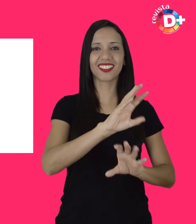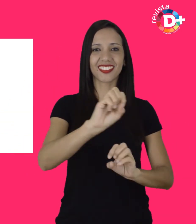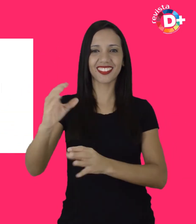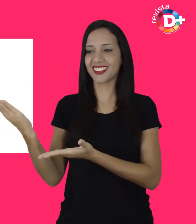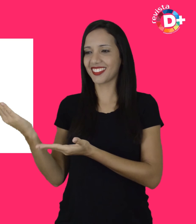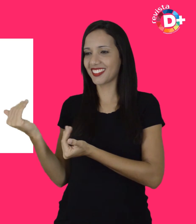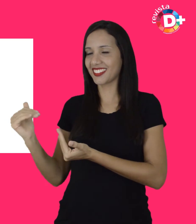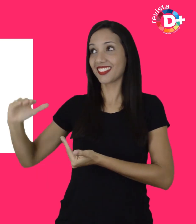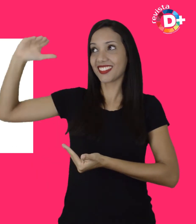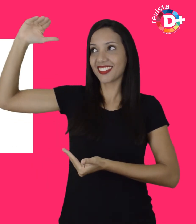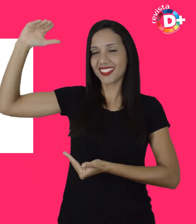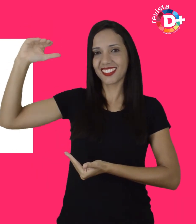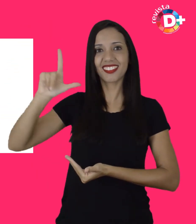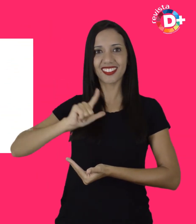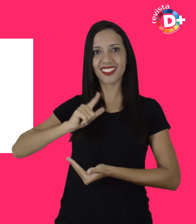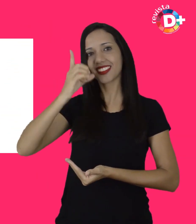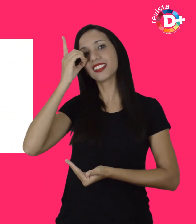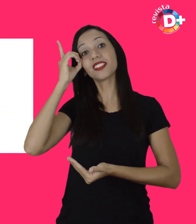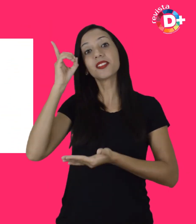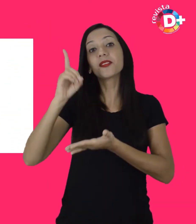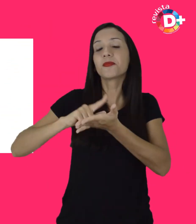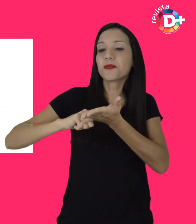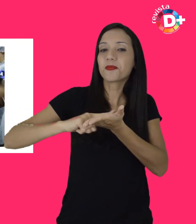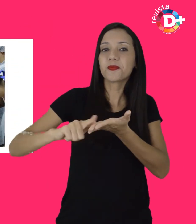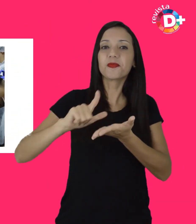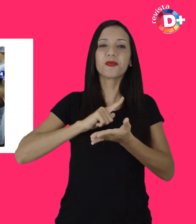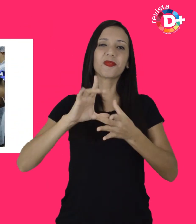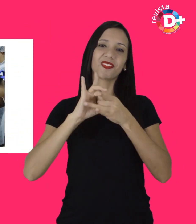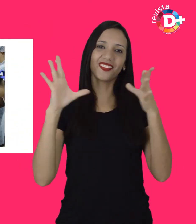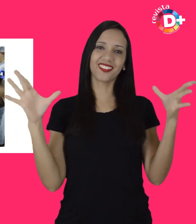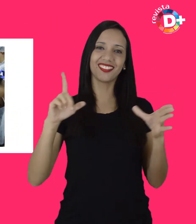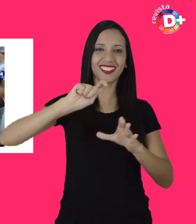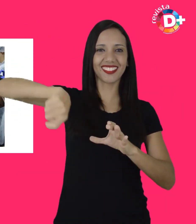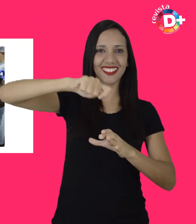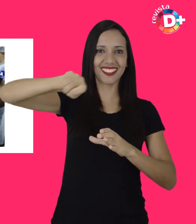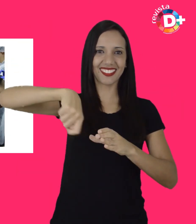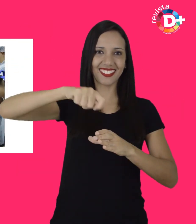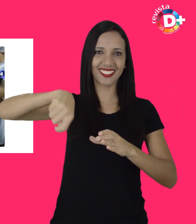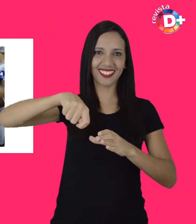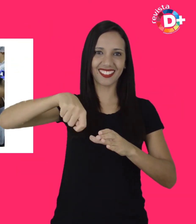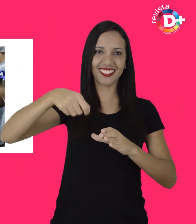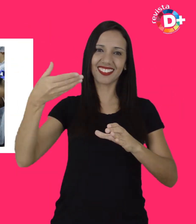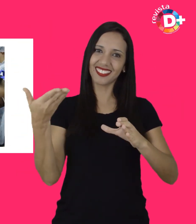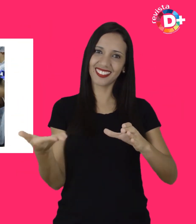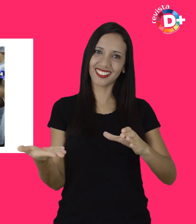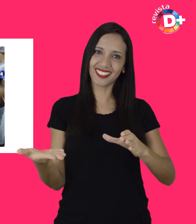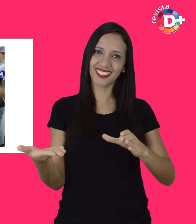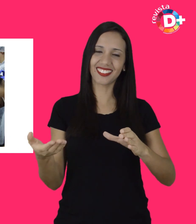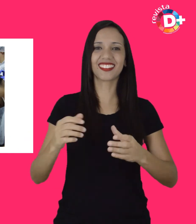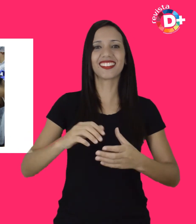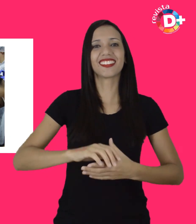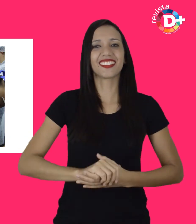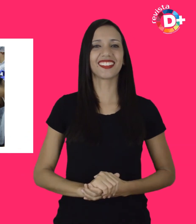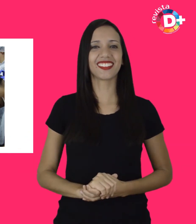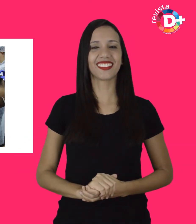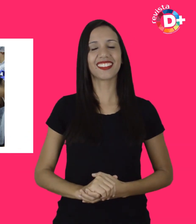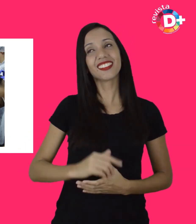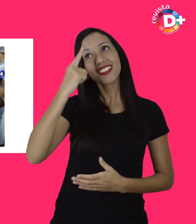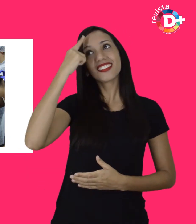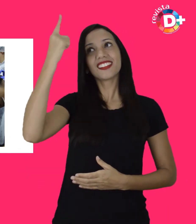com síndrome de Dow a terem mais autonomia através da culinária A idealizadora do projeto